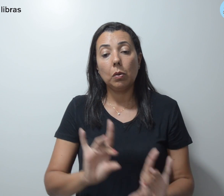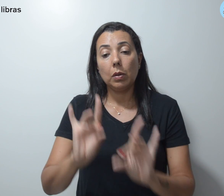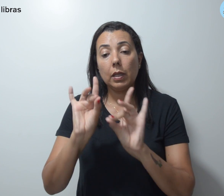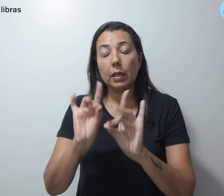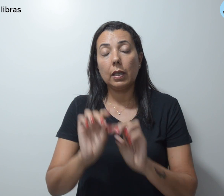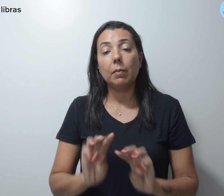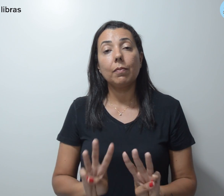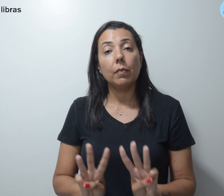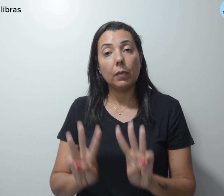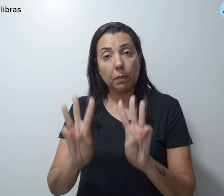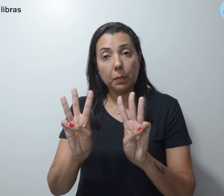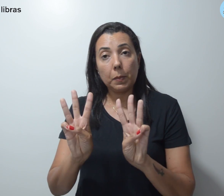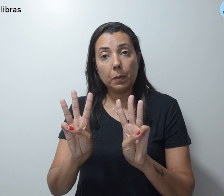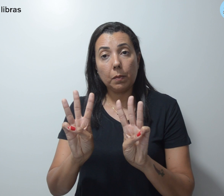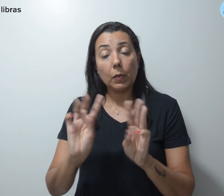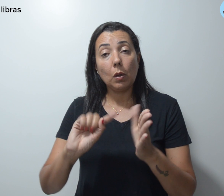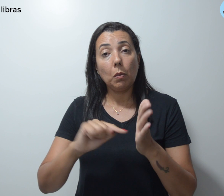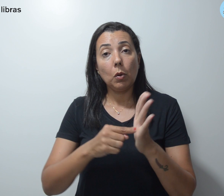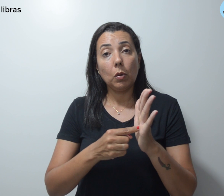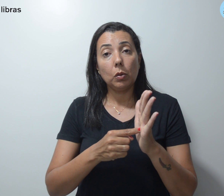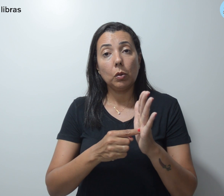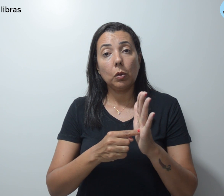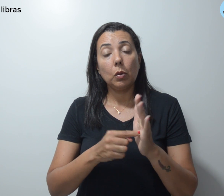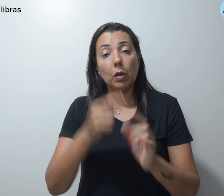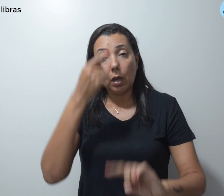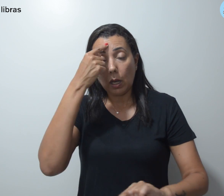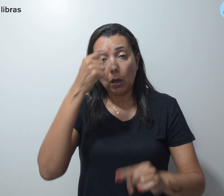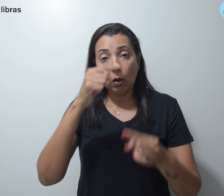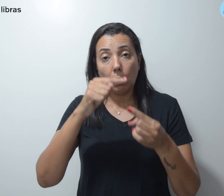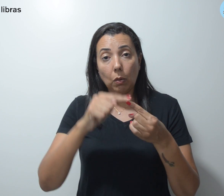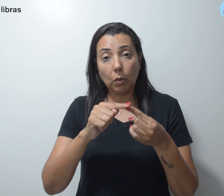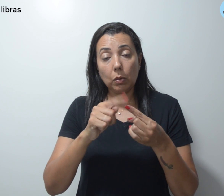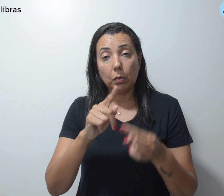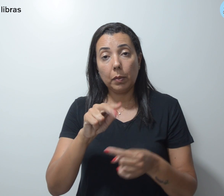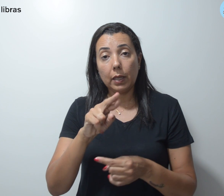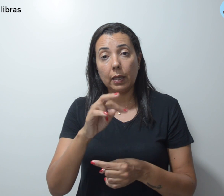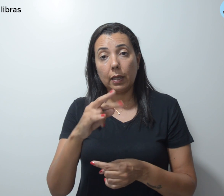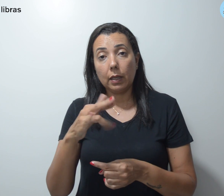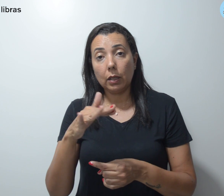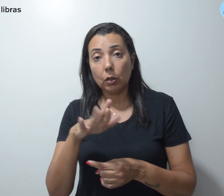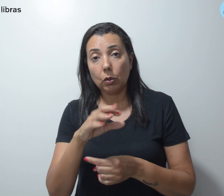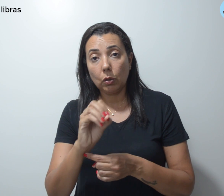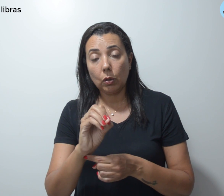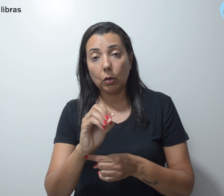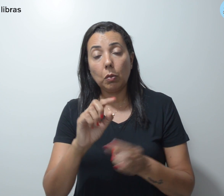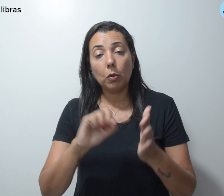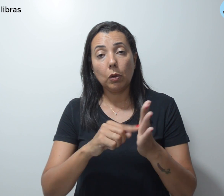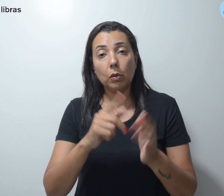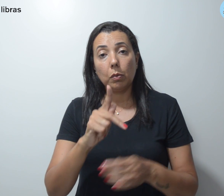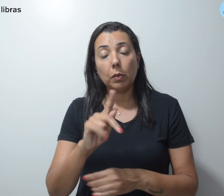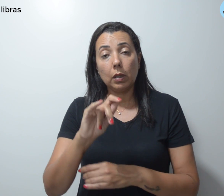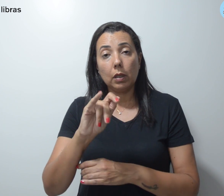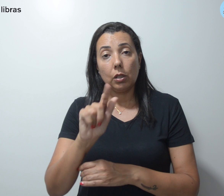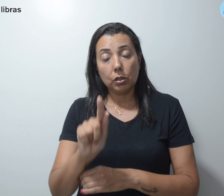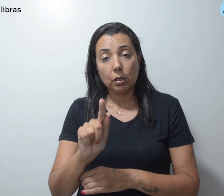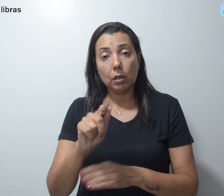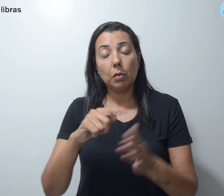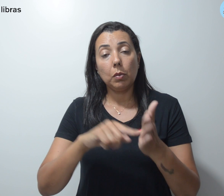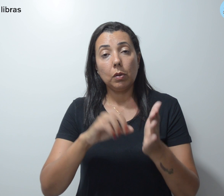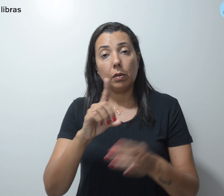.acordoprecatório.pg.df.gov